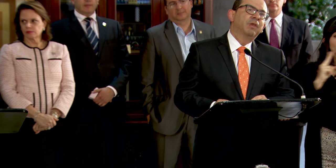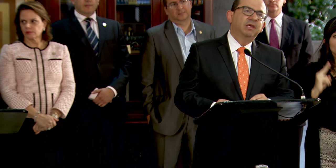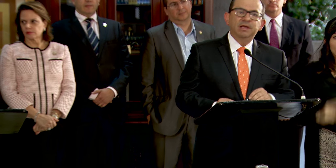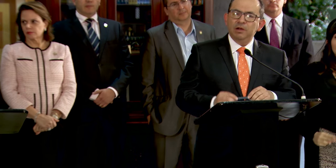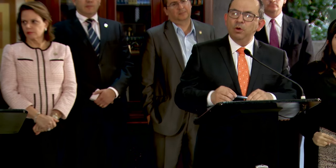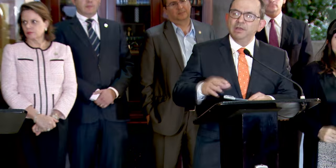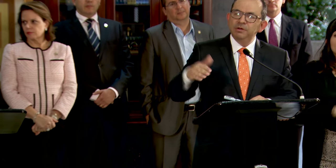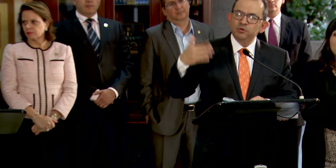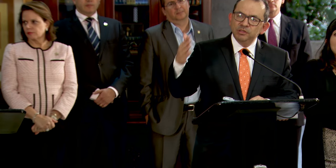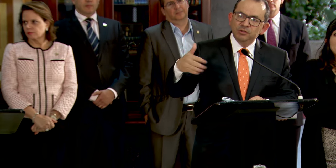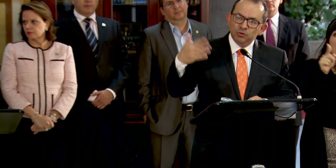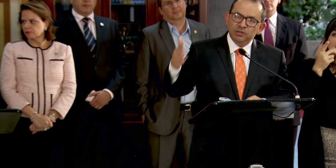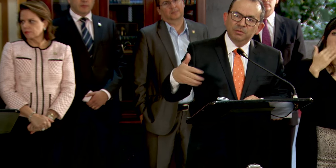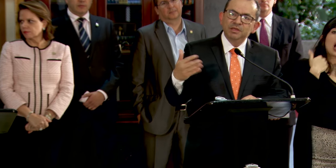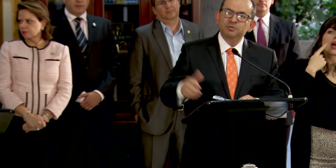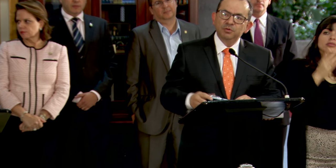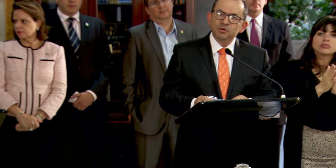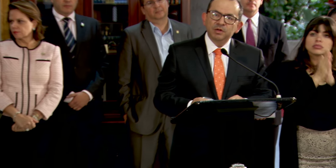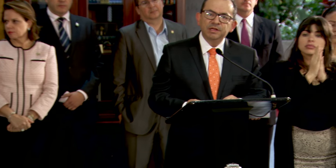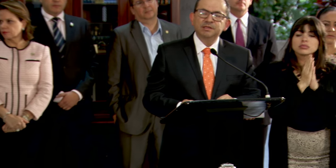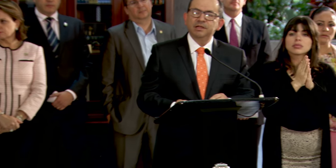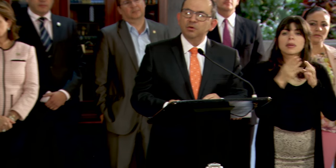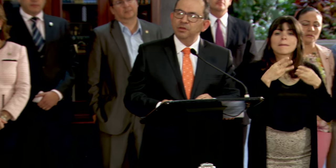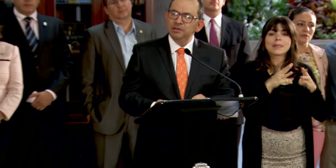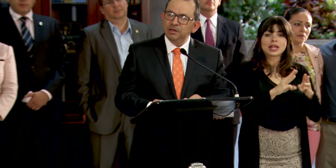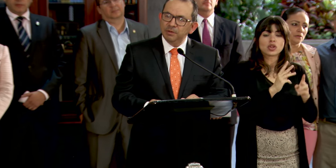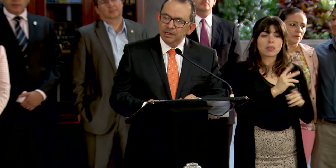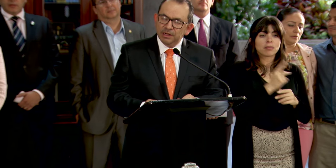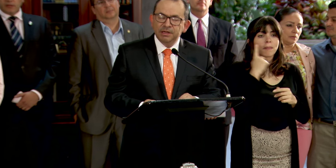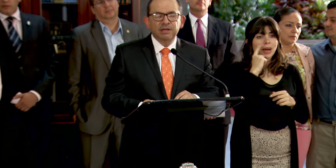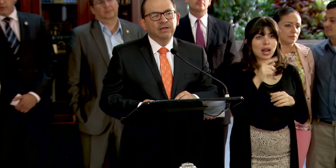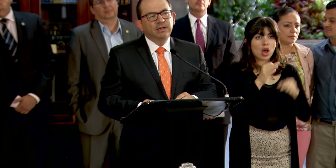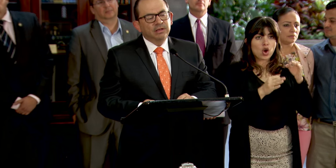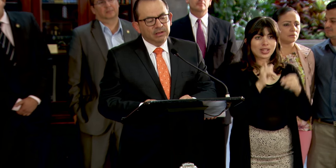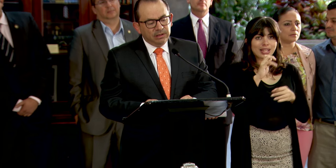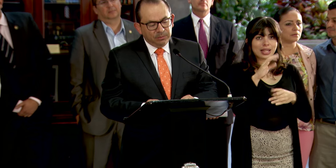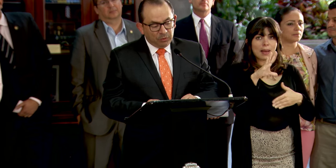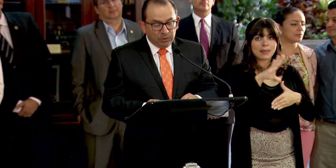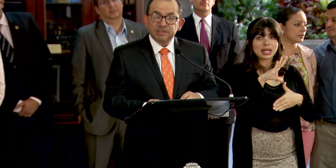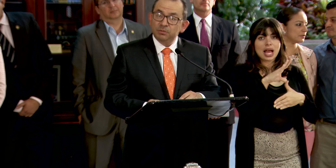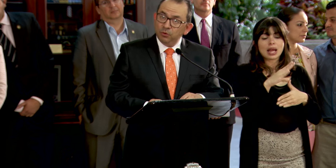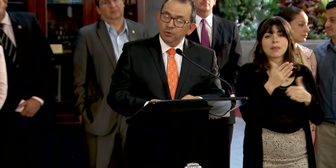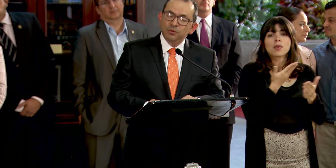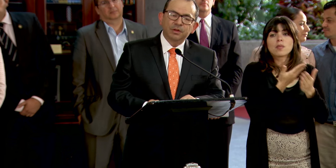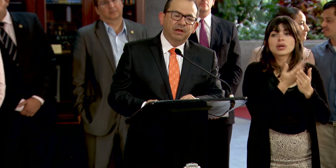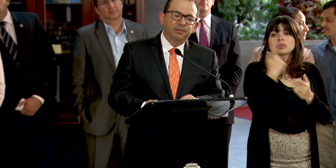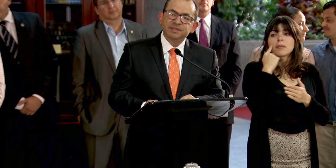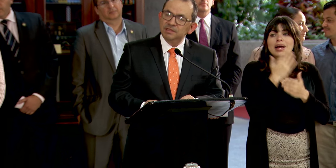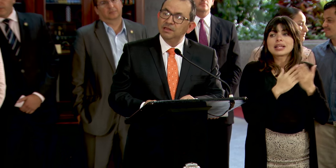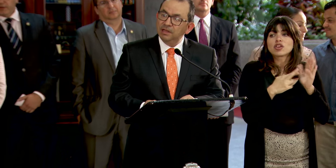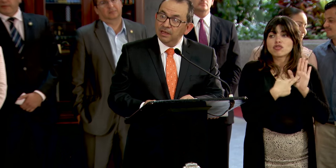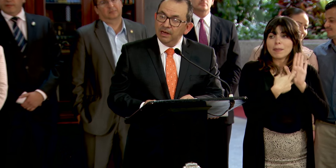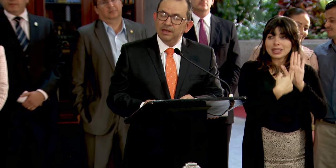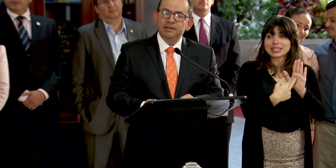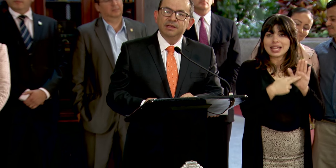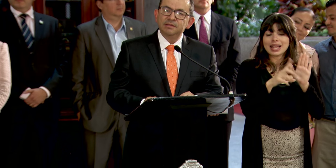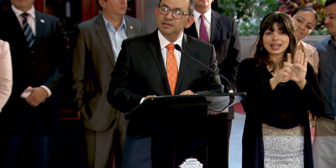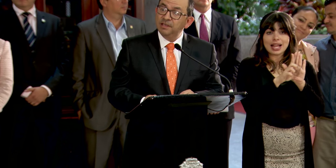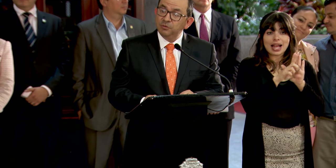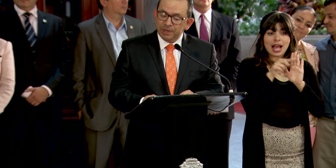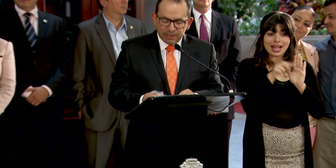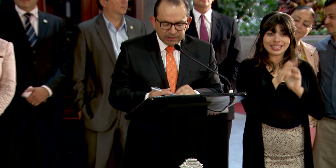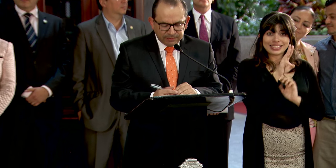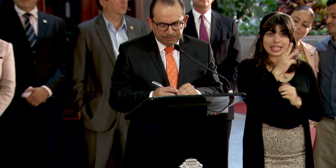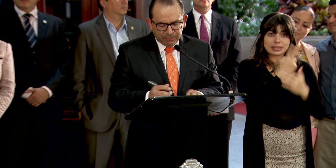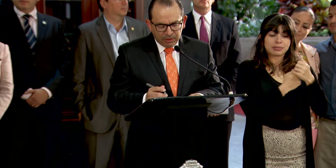y de la cual hay una solicitud de medidas provisionales ante la Corte Interamericana propuesta por el representante legal de